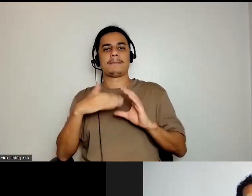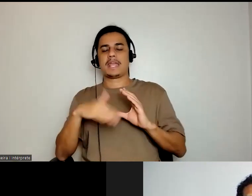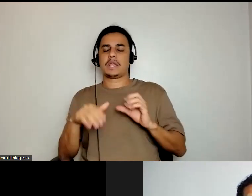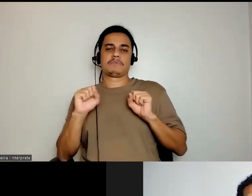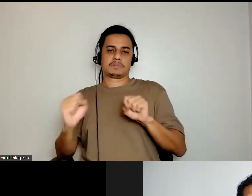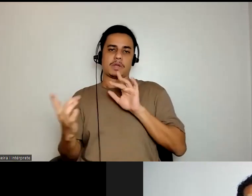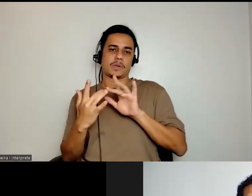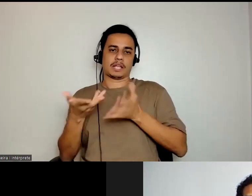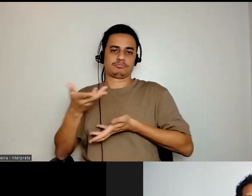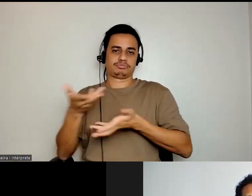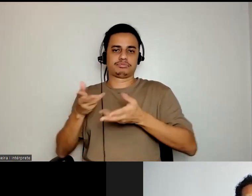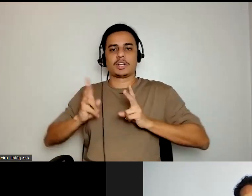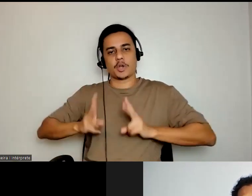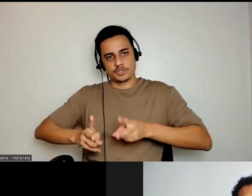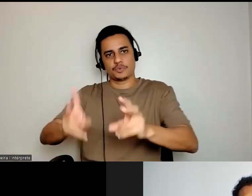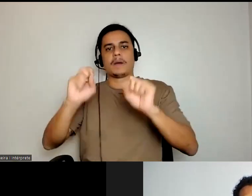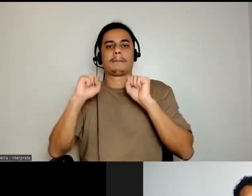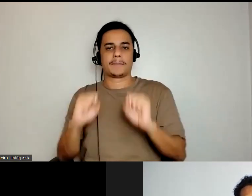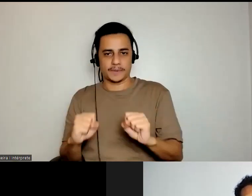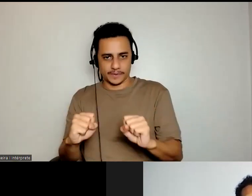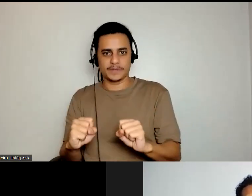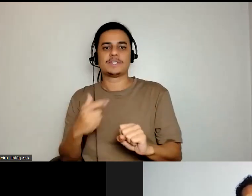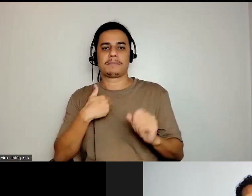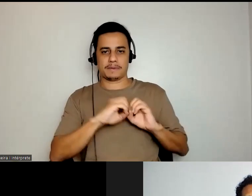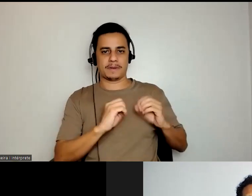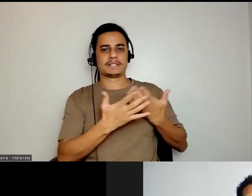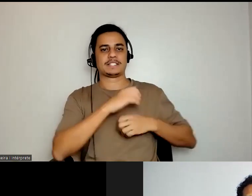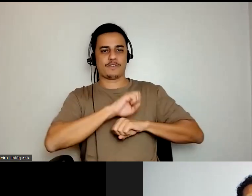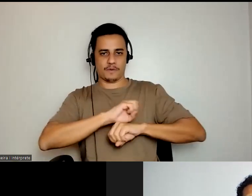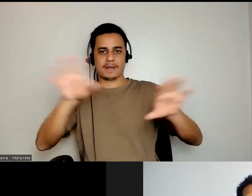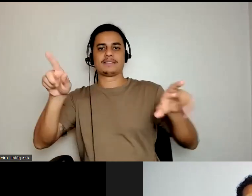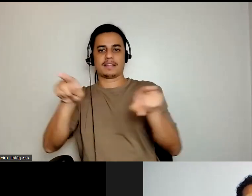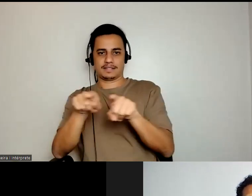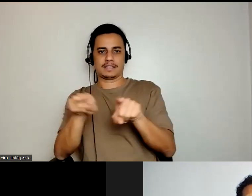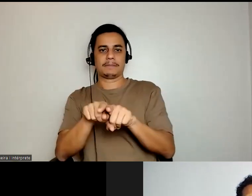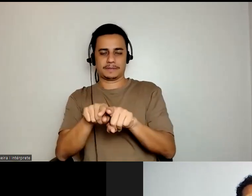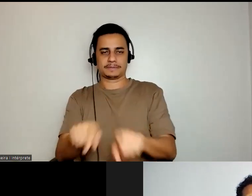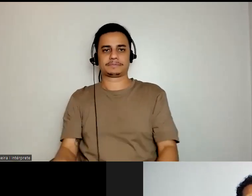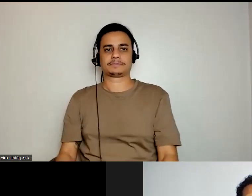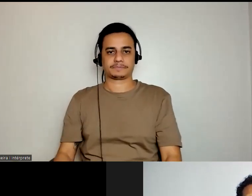você. A gente pode trocar esse ideia. Vou mandar essa apresentação para as meninas também, porque ela multiplica com vocês.